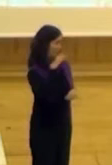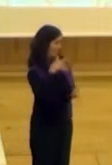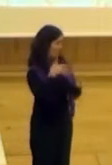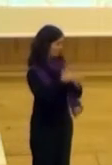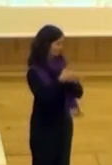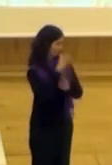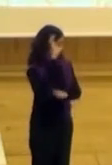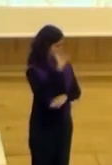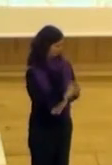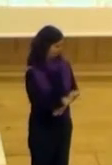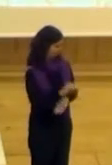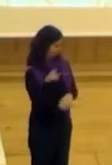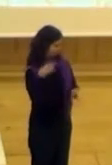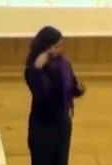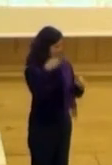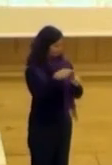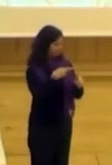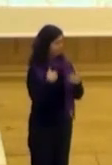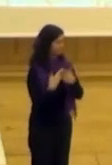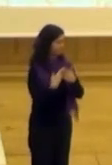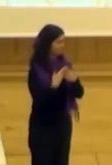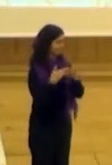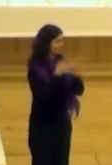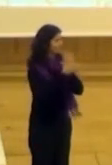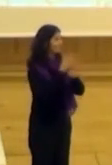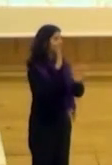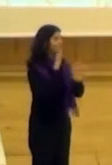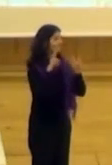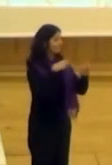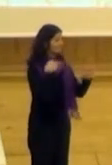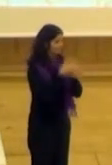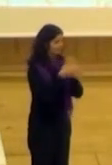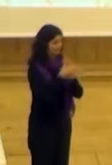Cecilia, que gira justamente en torno al planteamiento que os he contado yo previamente.